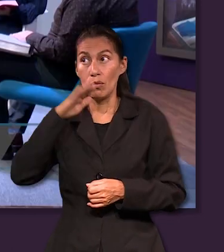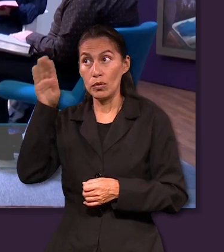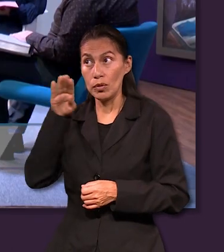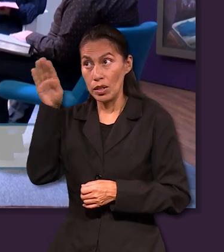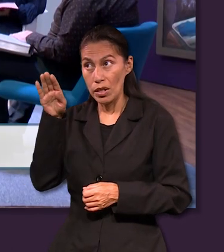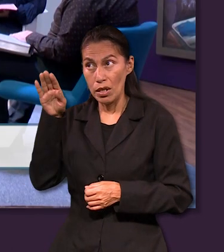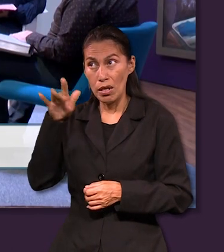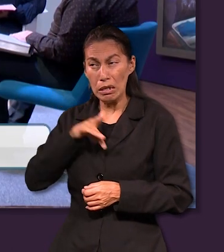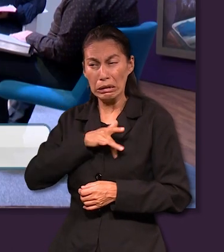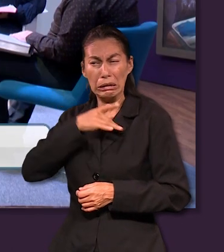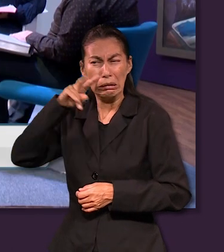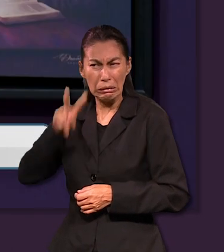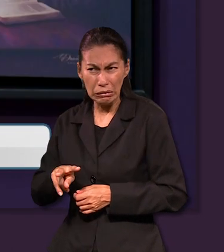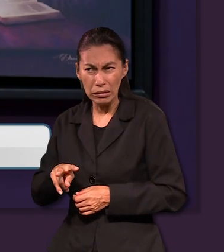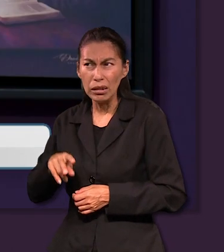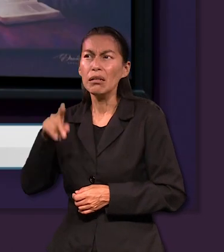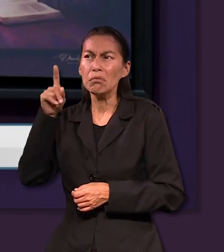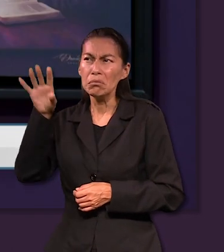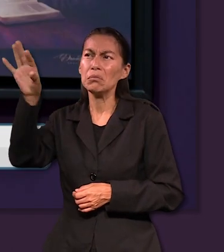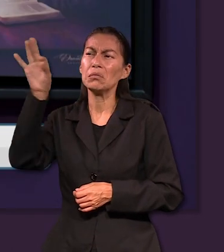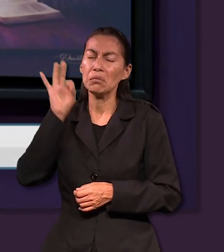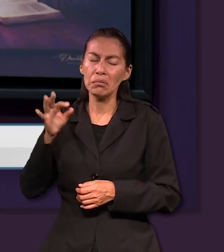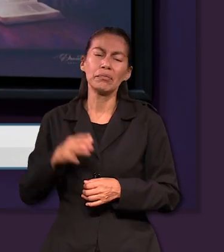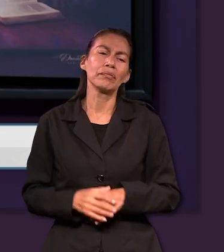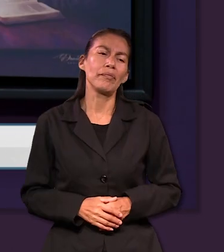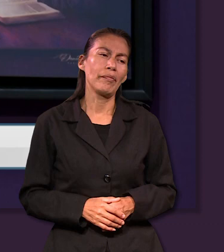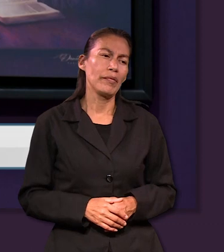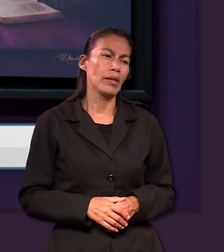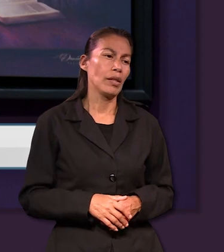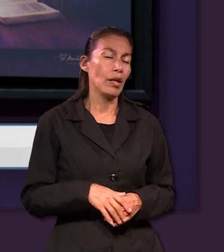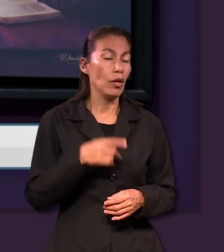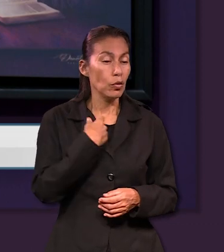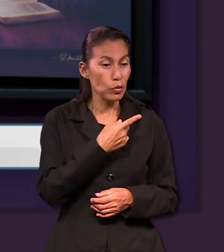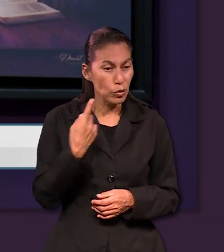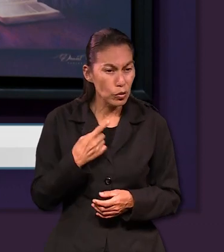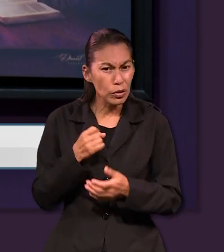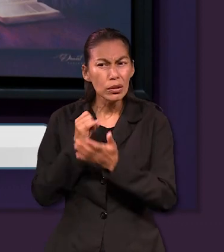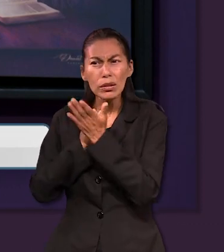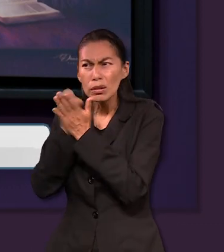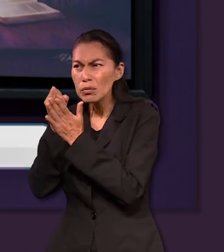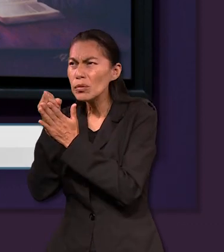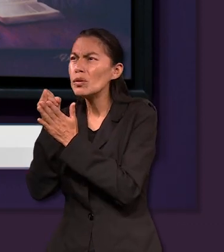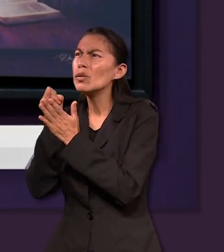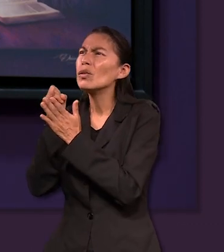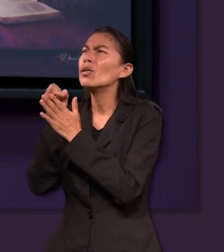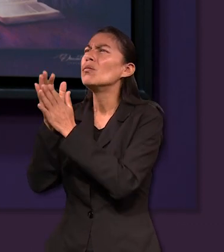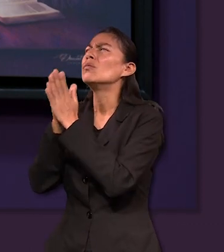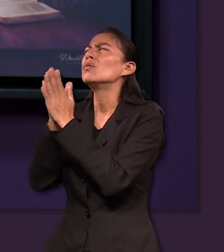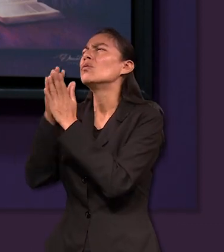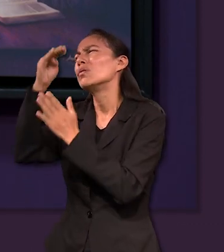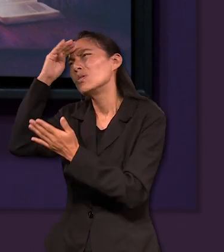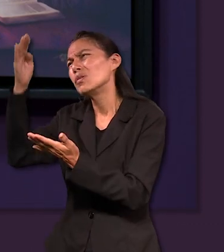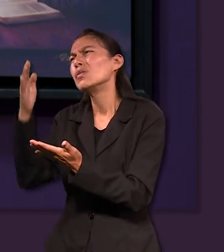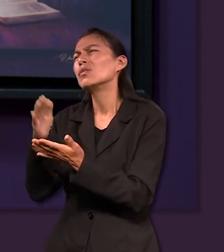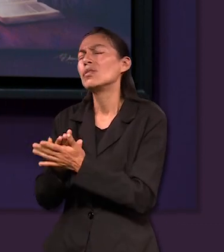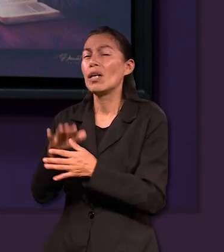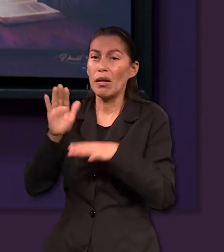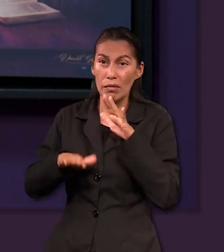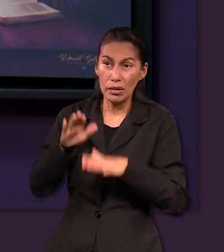buscarán y me encontrarán cuando me busquen de todo corazón creo que ese es un factor importante el decidir buscar a Dios porque